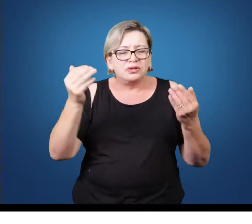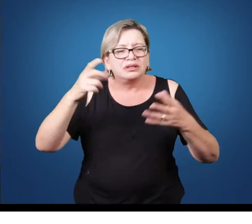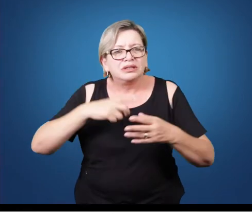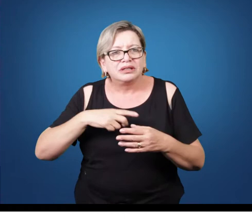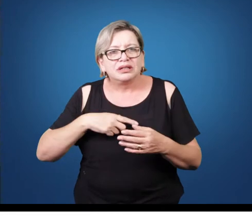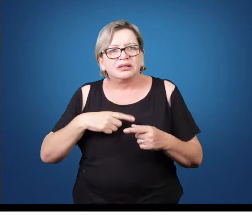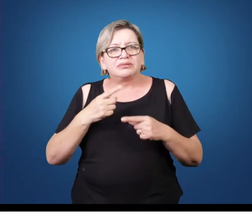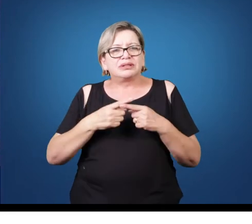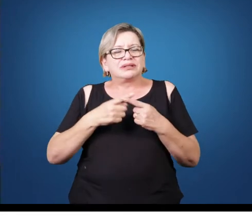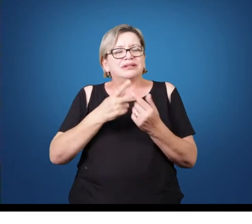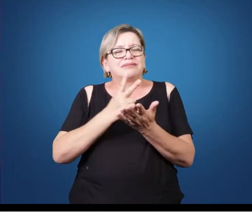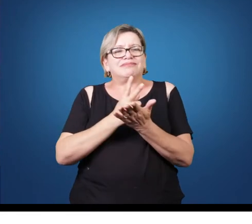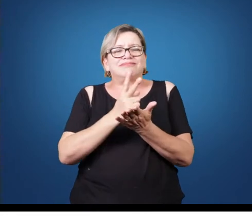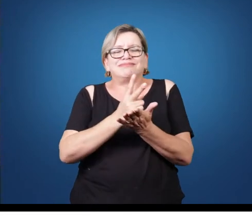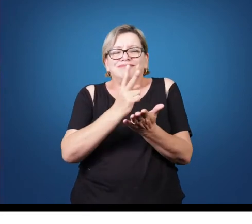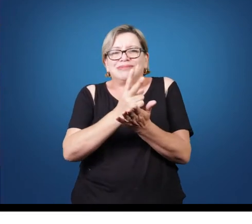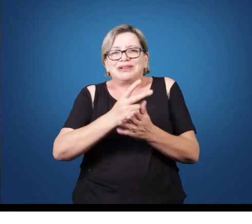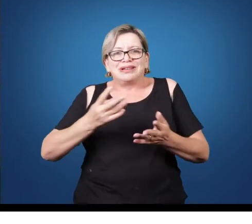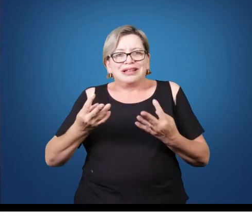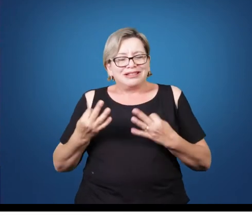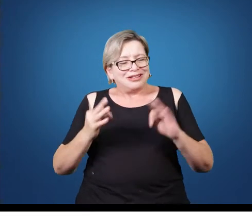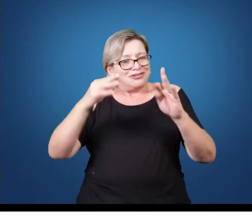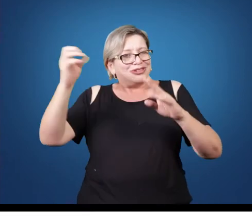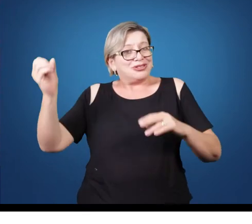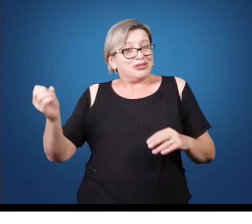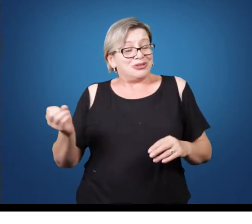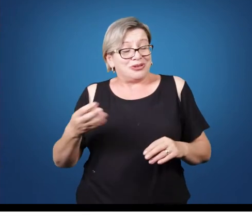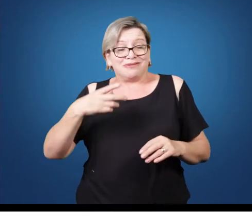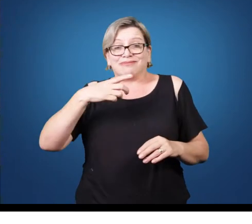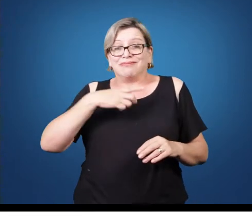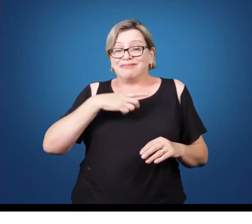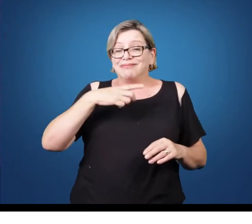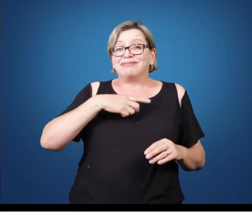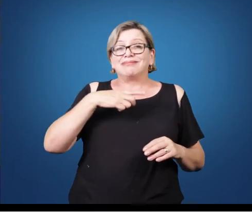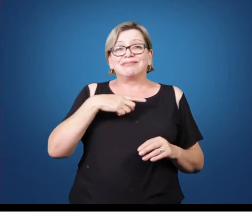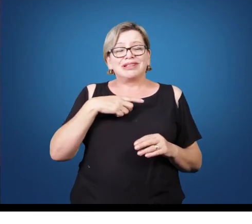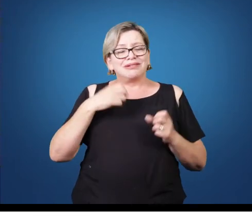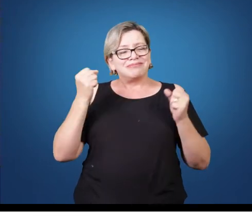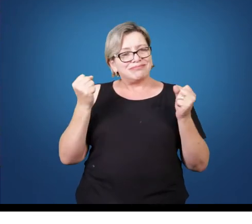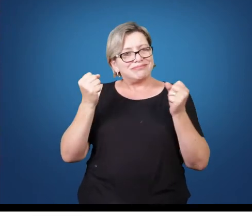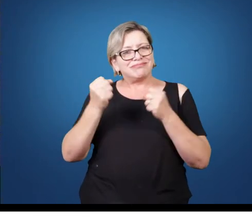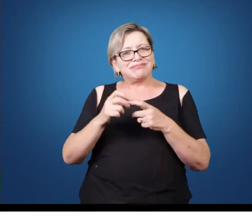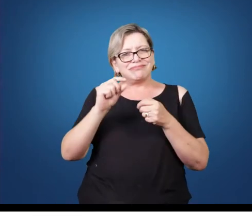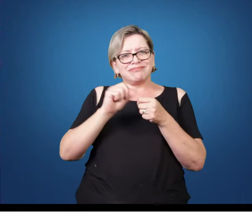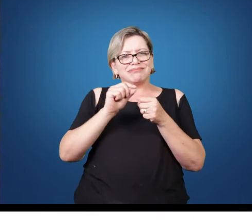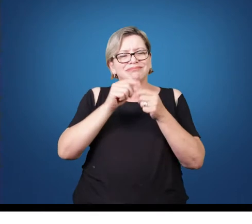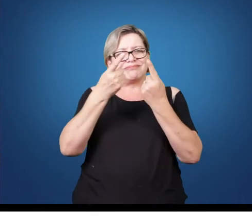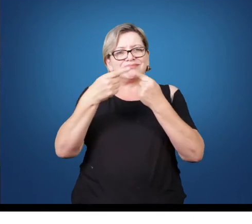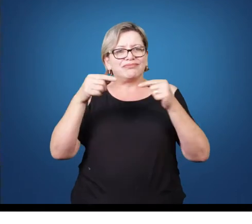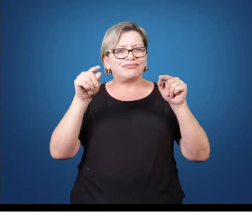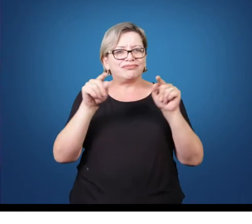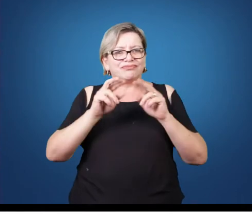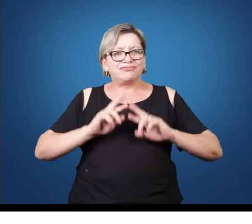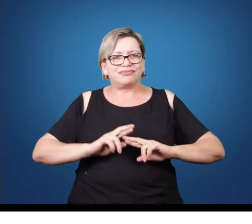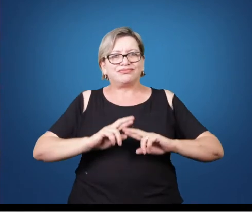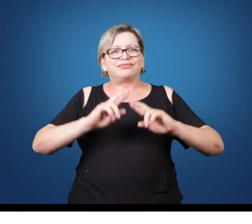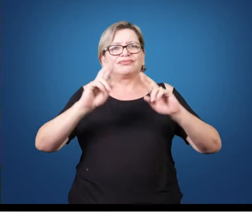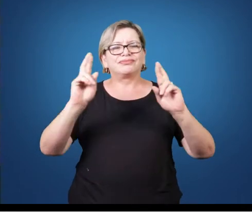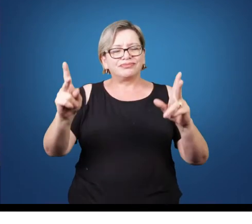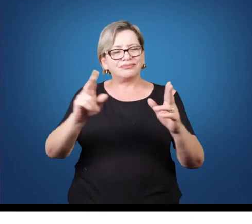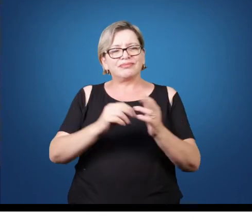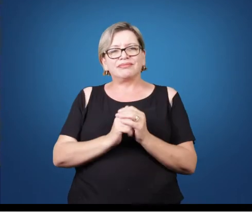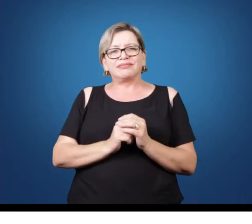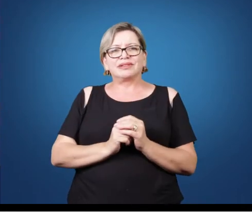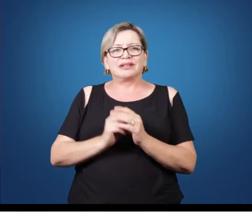um aparelho tecnológico novo dando mais influência, dando mais possibilidades de elaboração no computador.